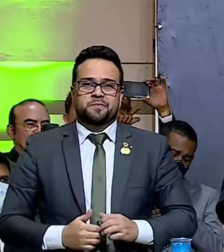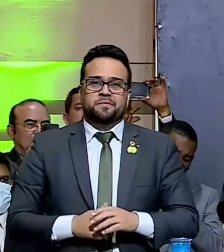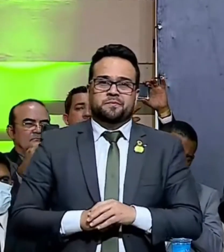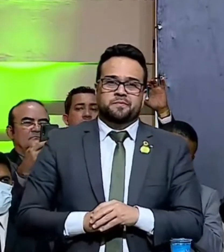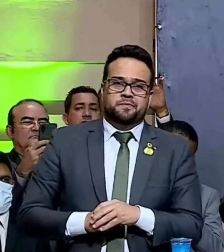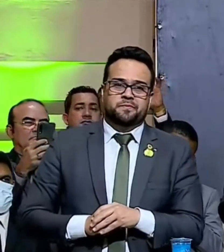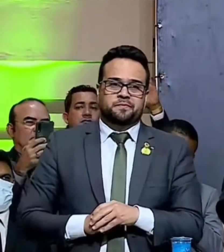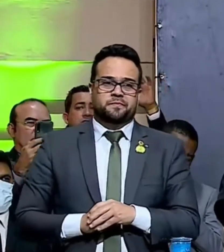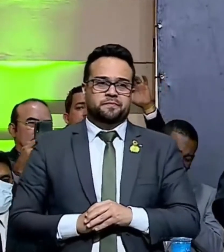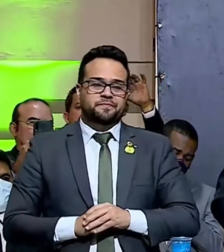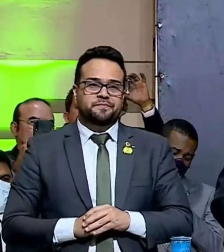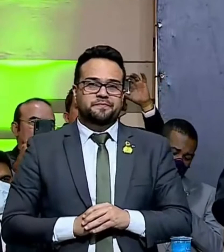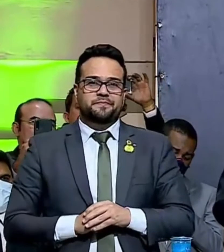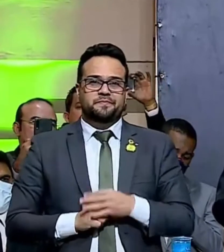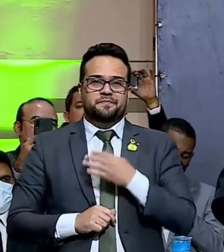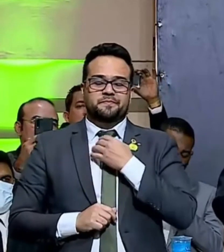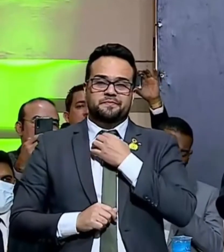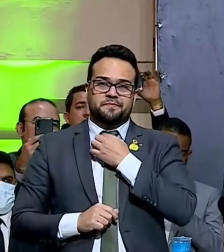Aplausos